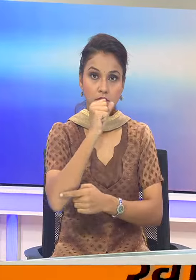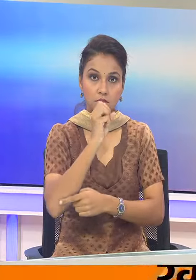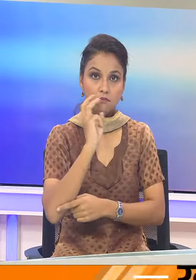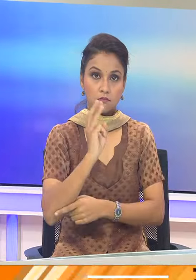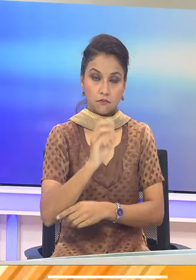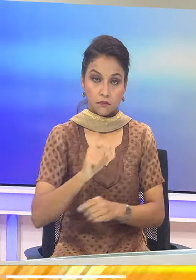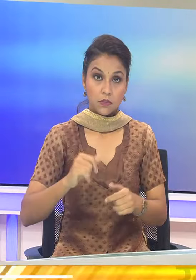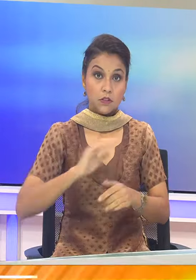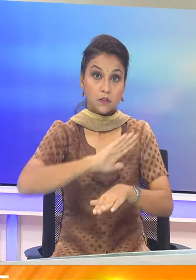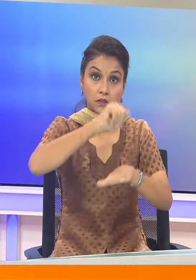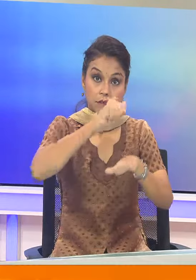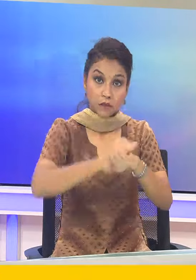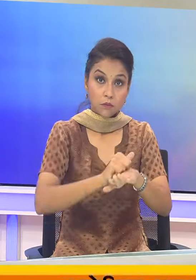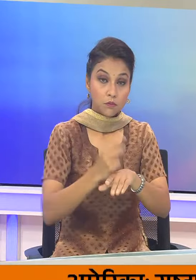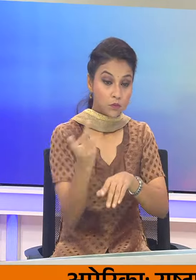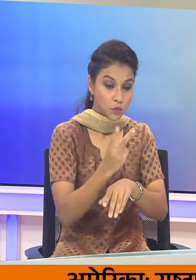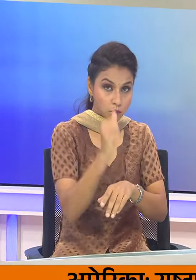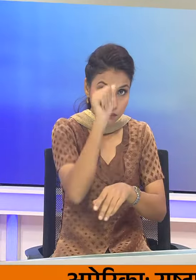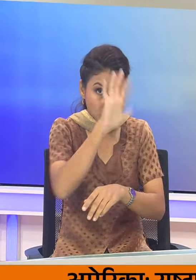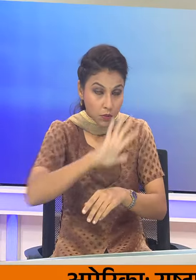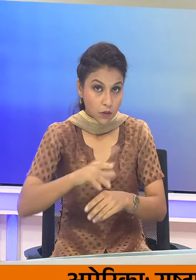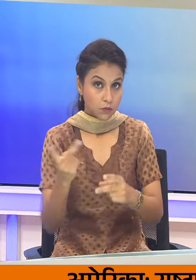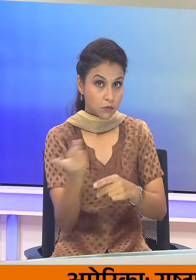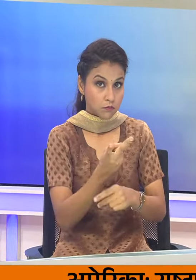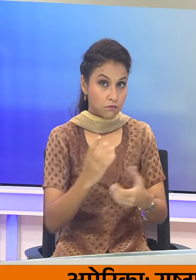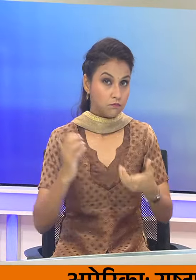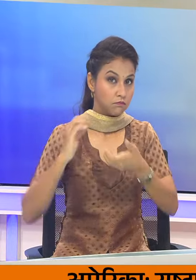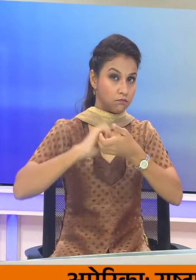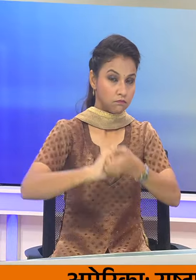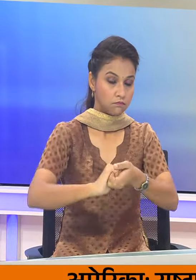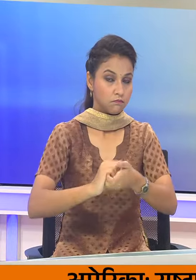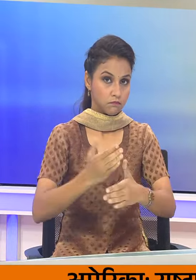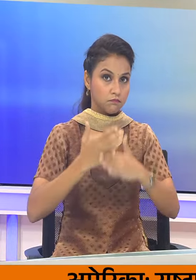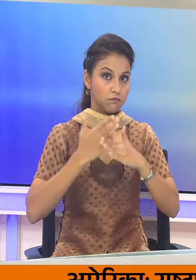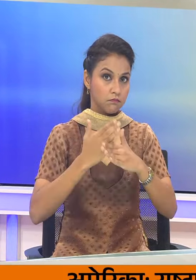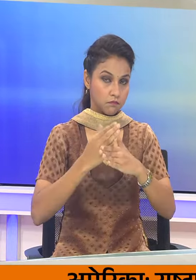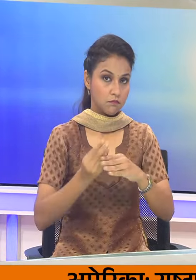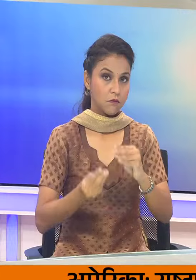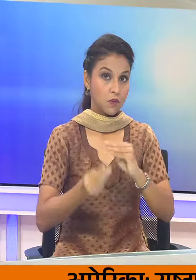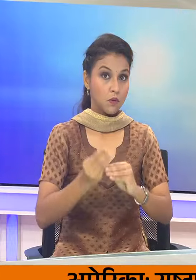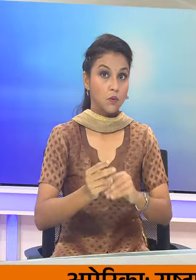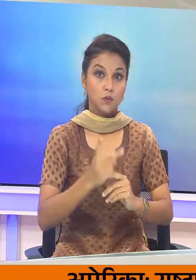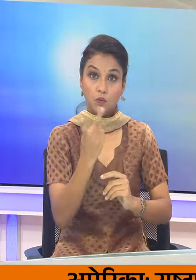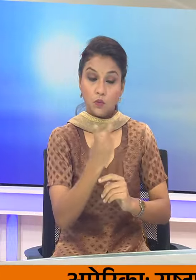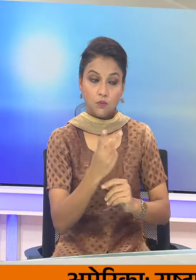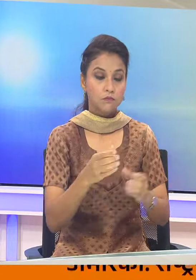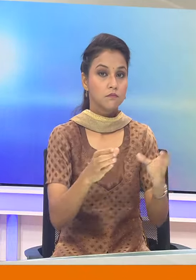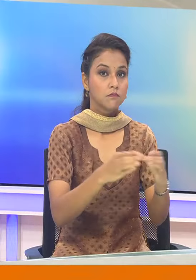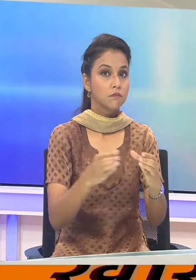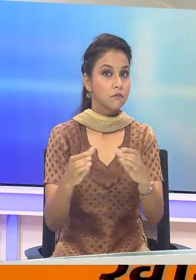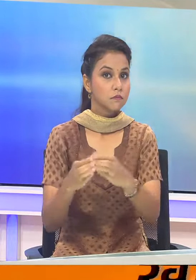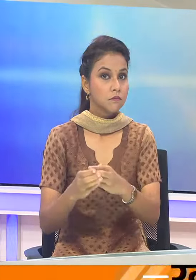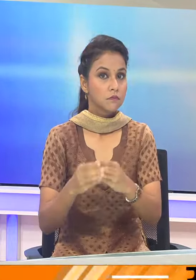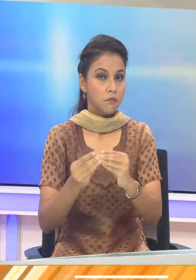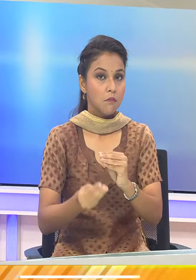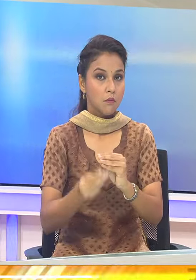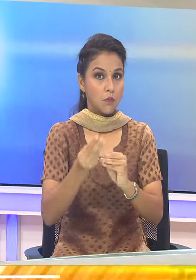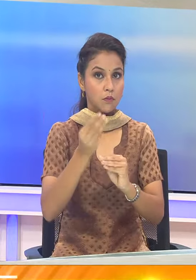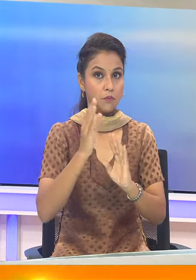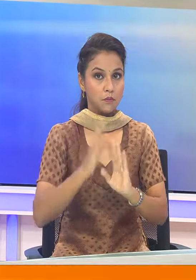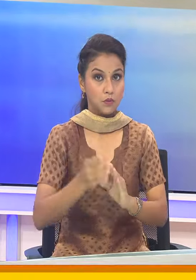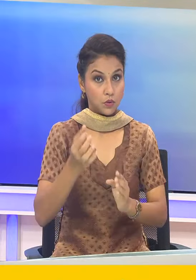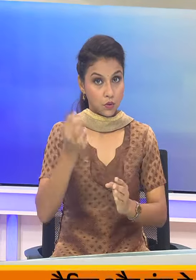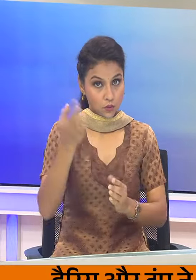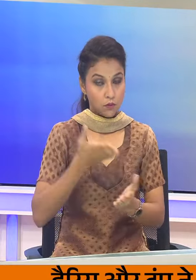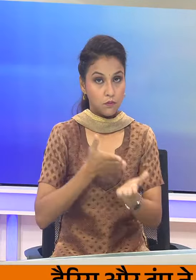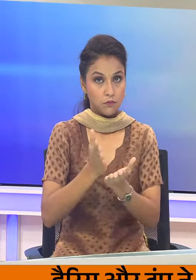की अगवाई से मिल कर दोनों देशों के बीच घनिष्ट साज़दारी की समिच्छा करेंगे और दोपक्षी संबंदों को बढ़ाने के लिए नए